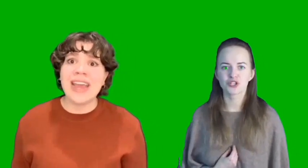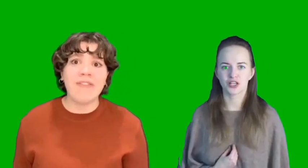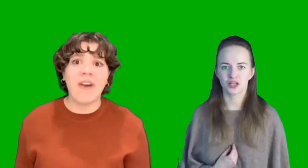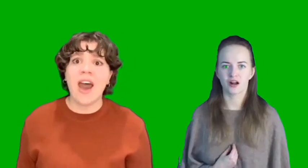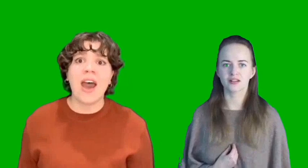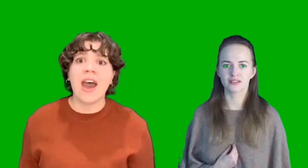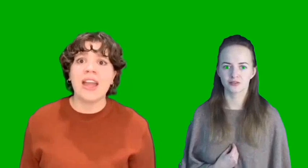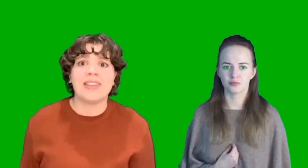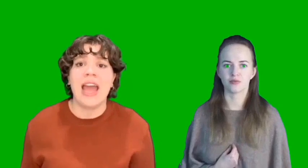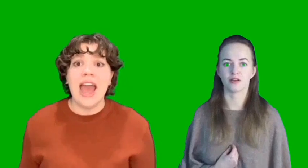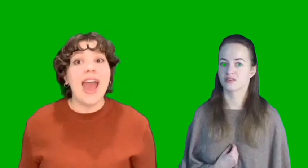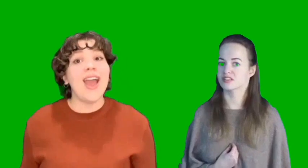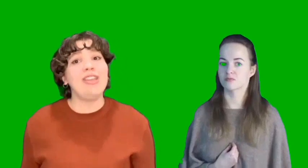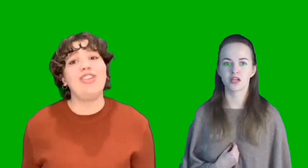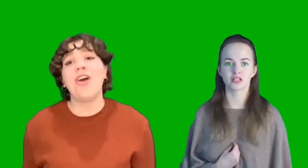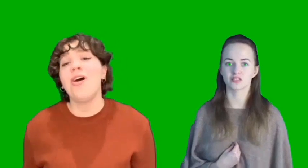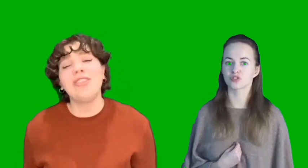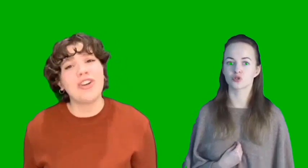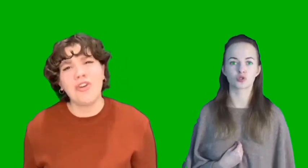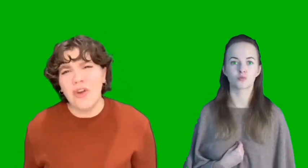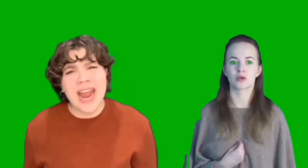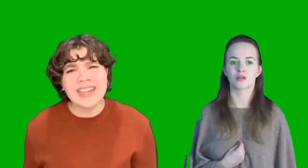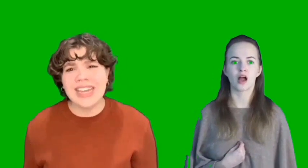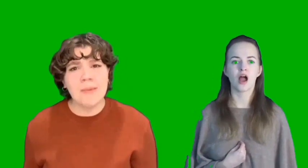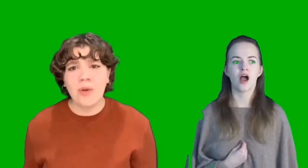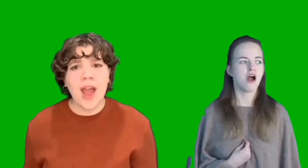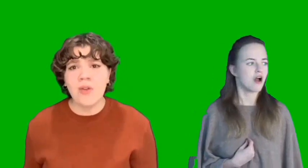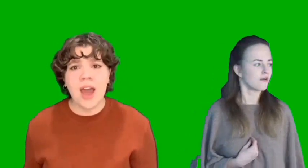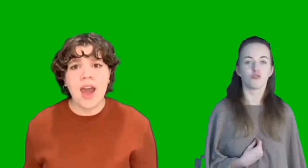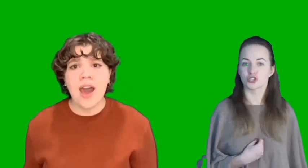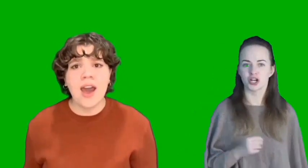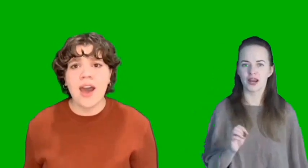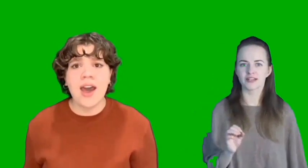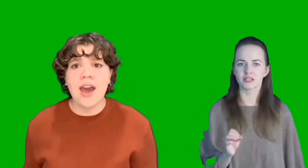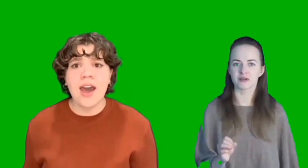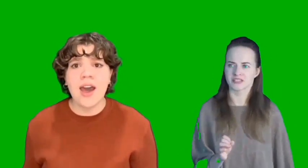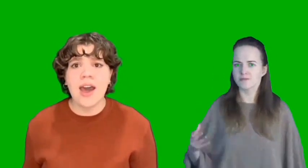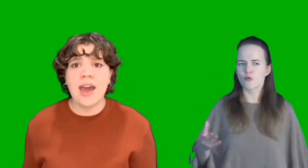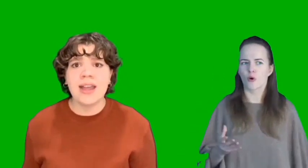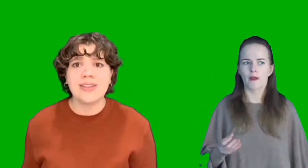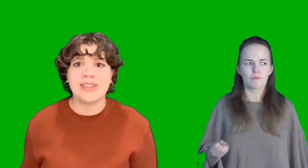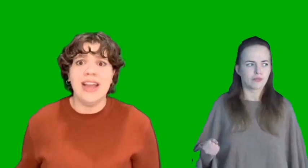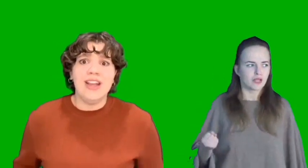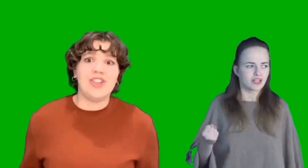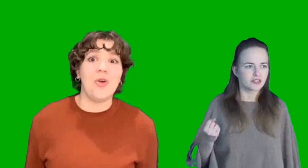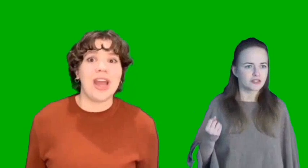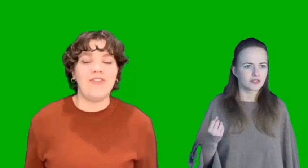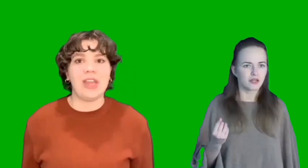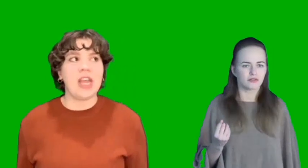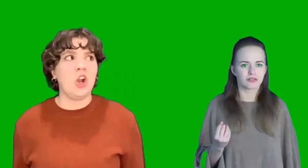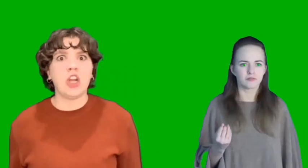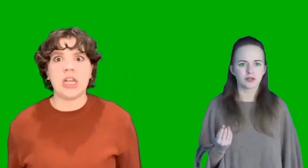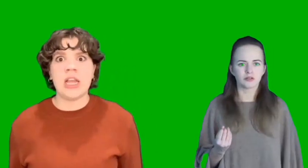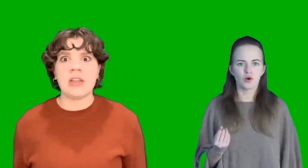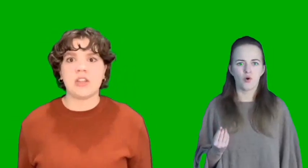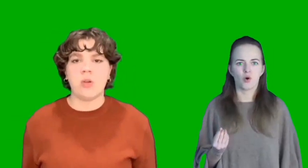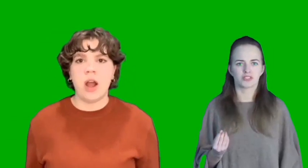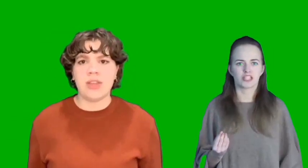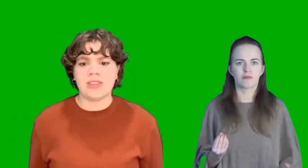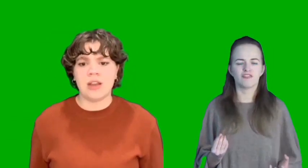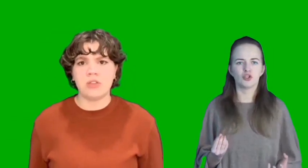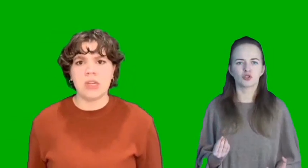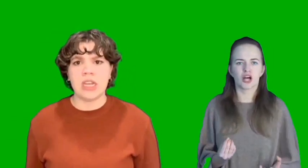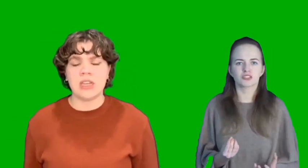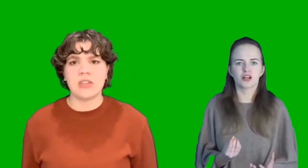поймешь тогда, как злобно, Насмеялась все, что пела. В очи грянет запоздалый звук, И тоскливый смертный